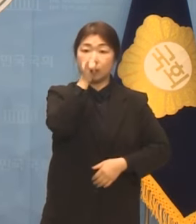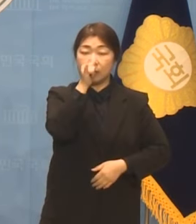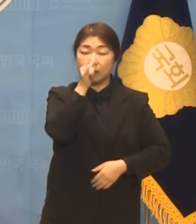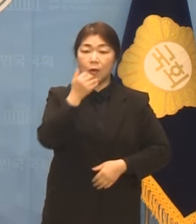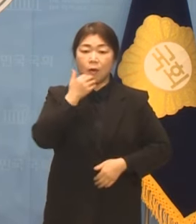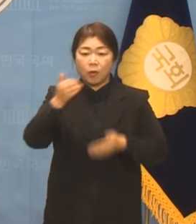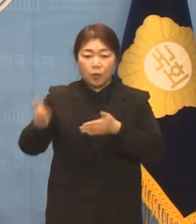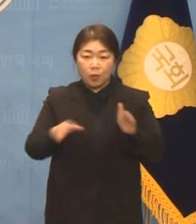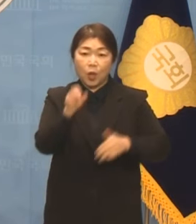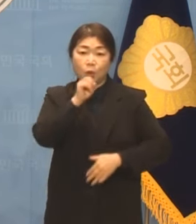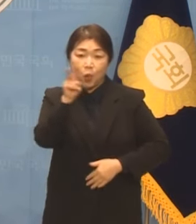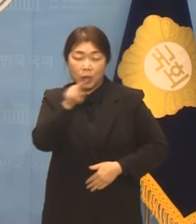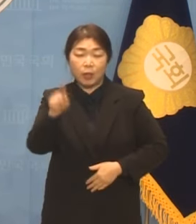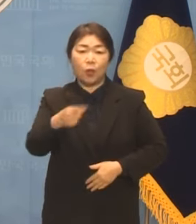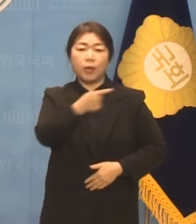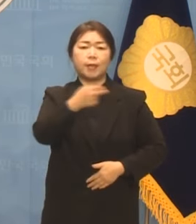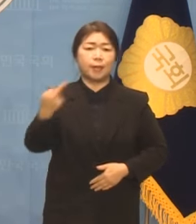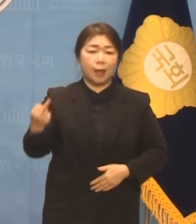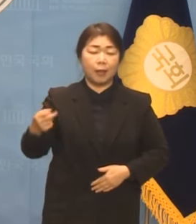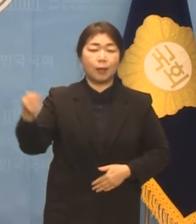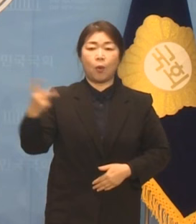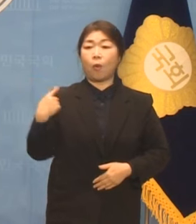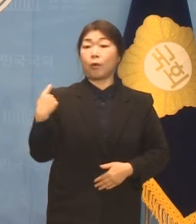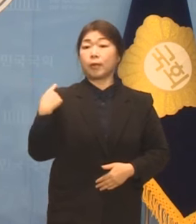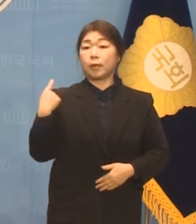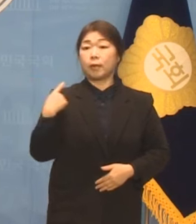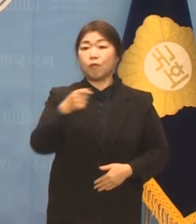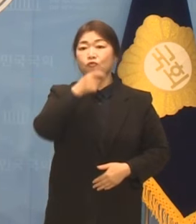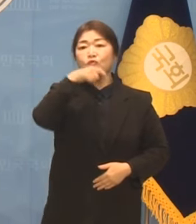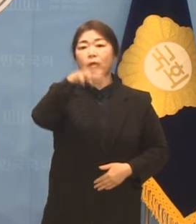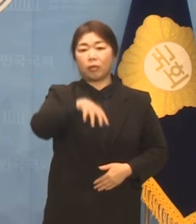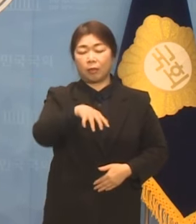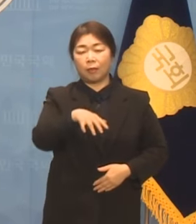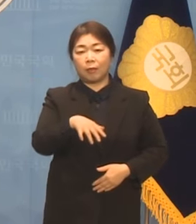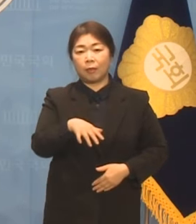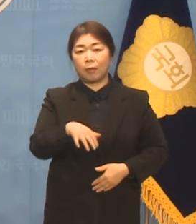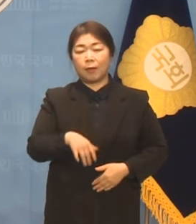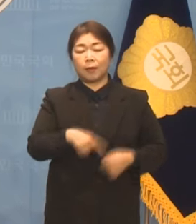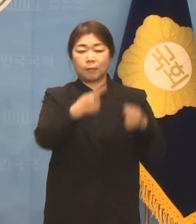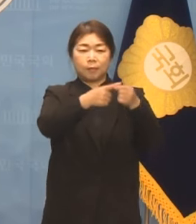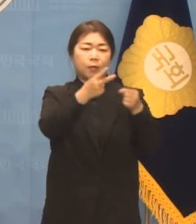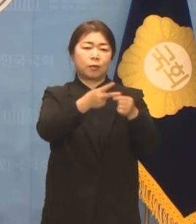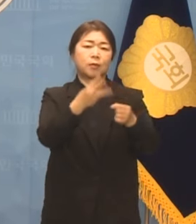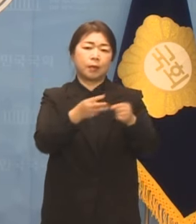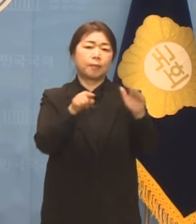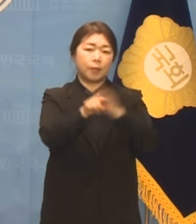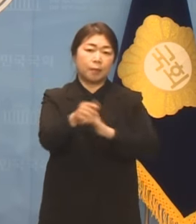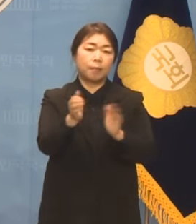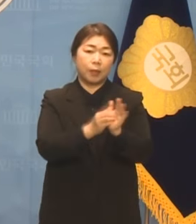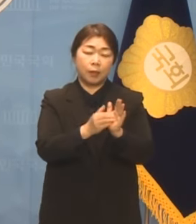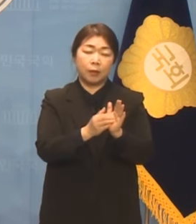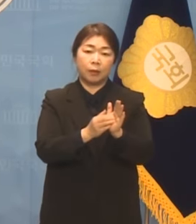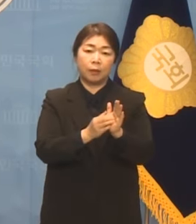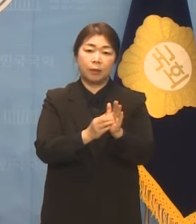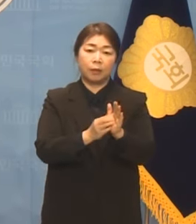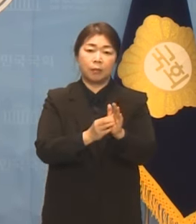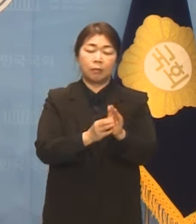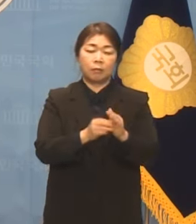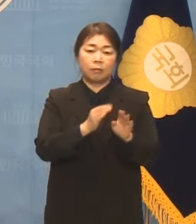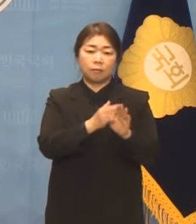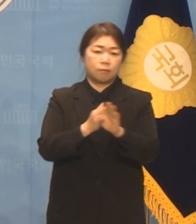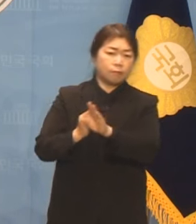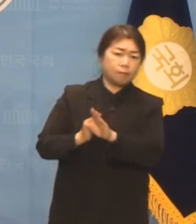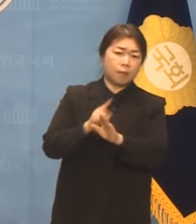경기도 용인, 일산에 이어 어제는 수원을 찾았습니다. 뒷말이 나오지 않는